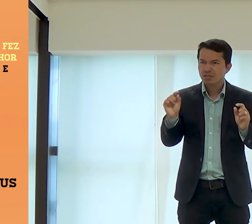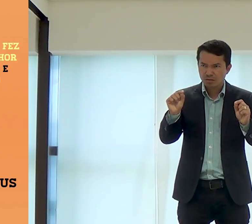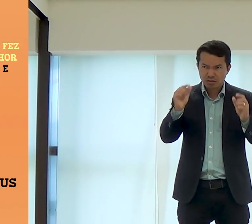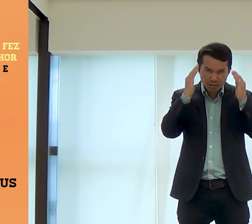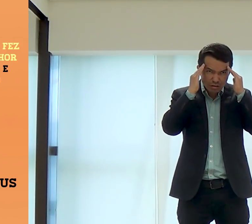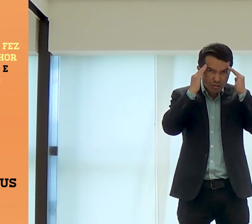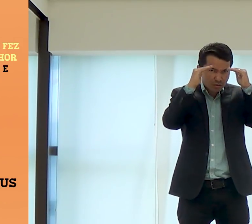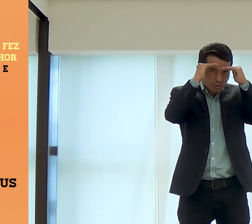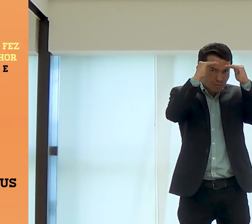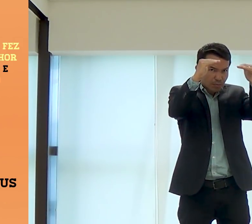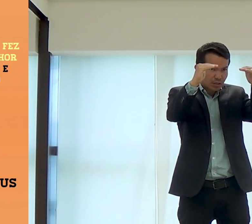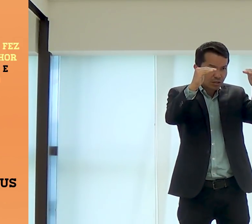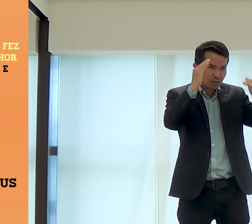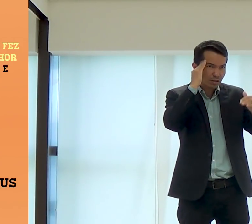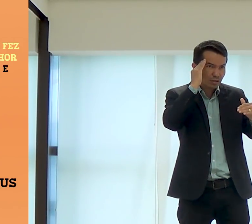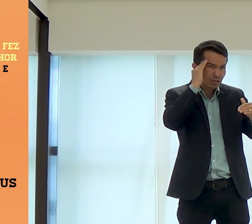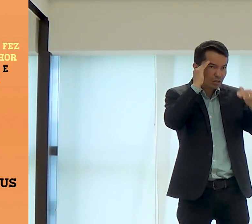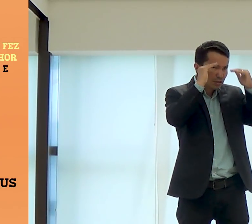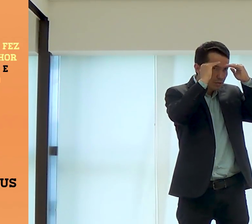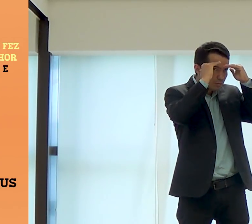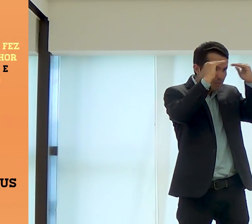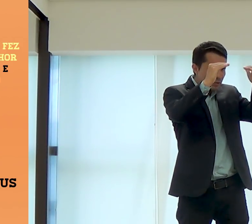o que que vocês entendem por obediência?